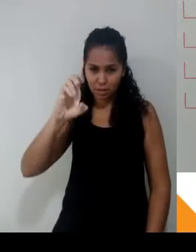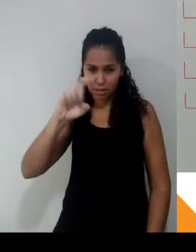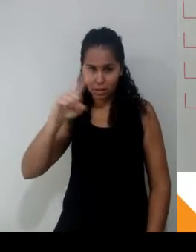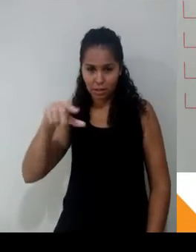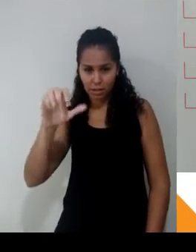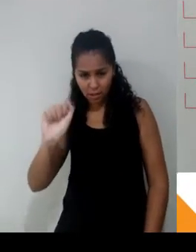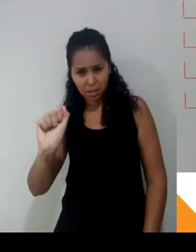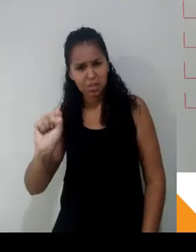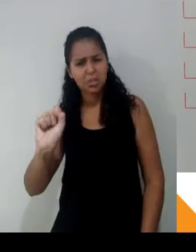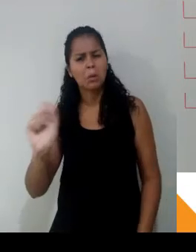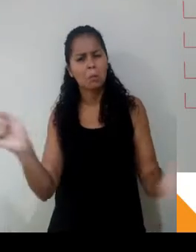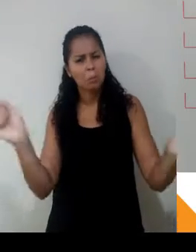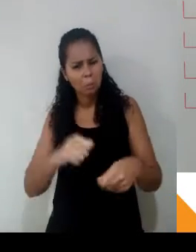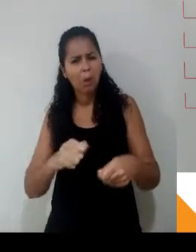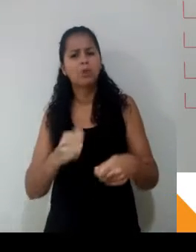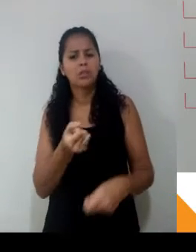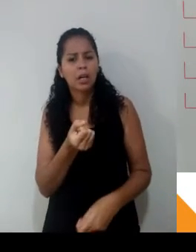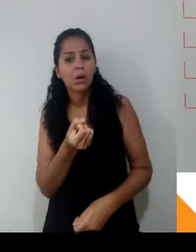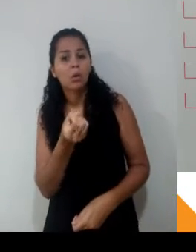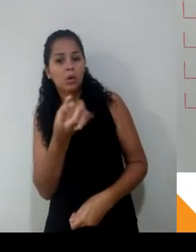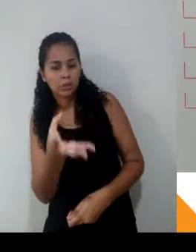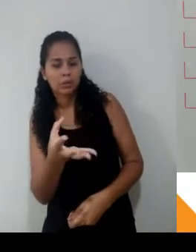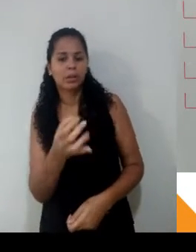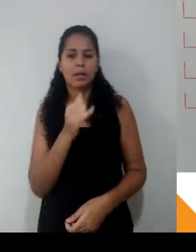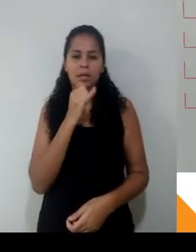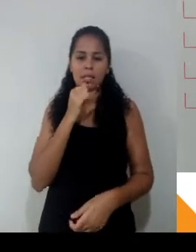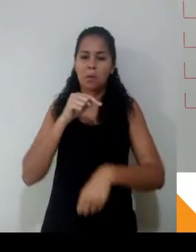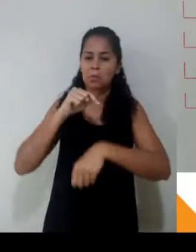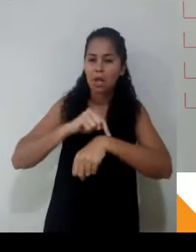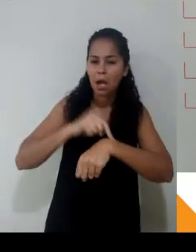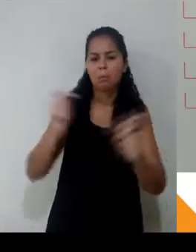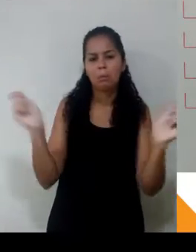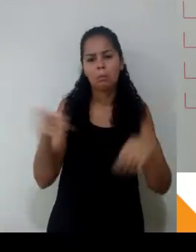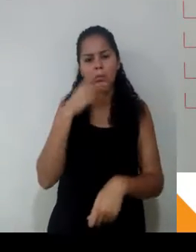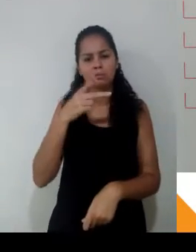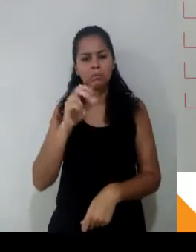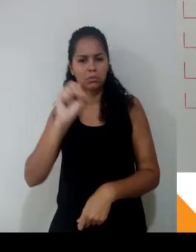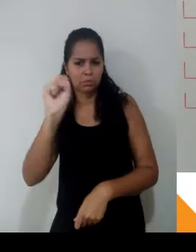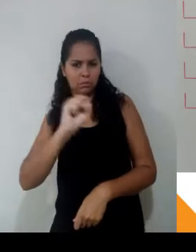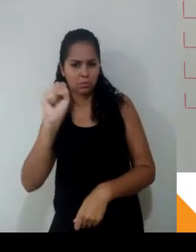quantificar. Exemplo, tempo. Eu posso dizer tantos segundos, eu tenho uma contagem para tempo.